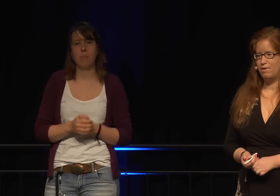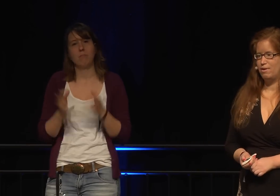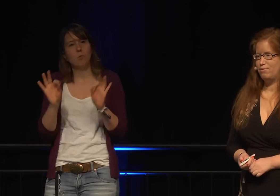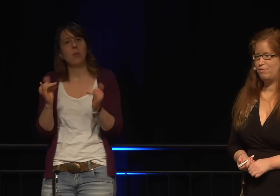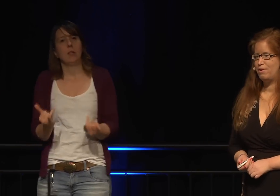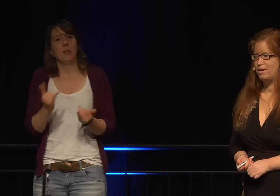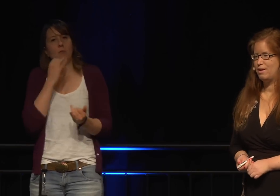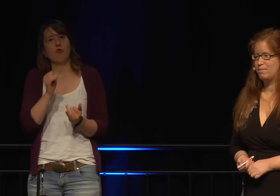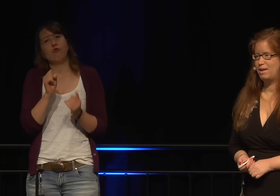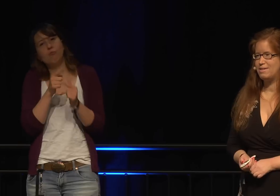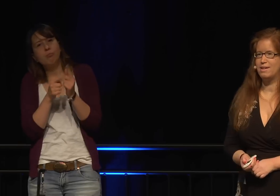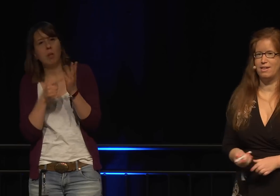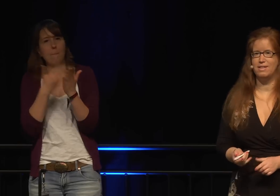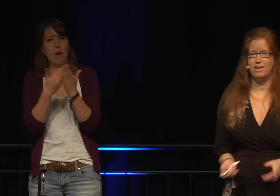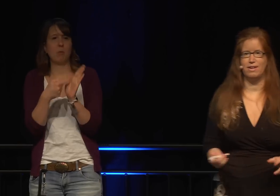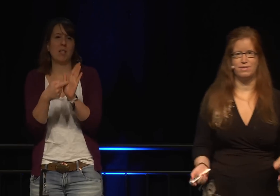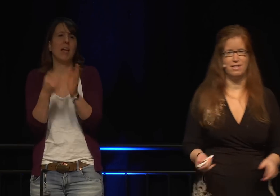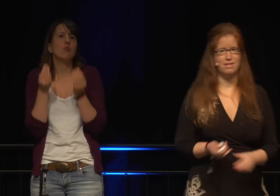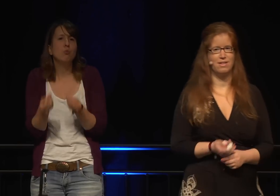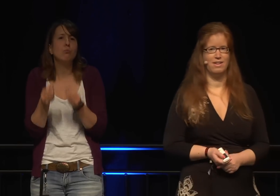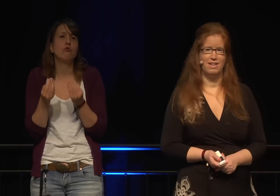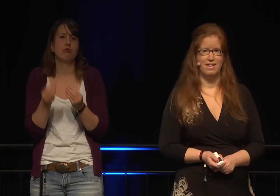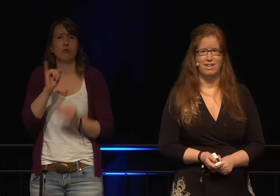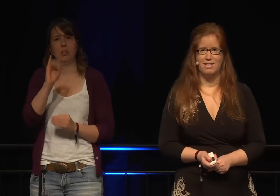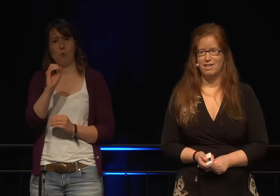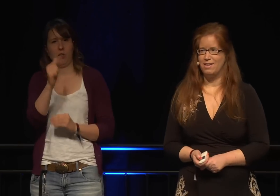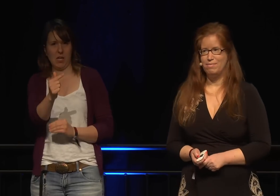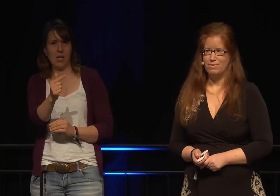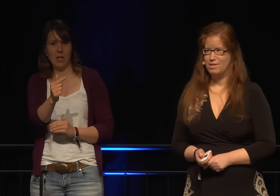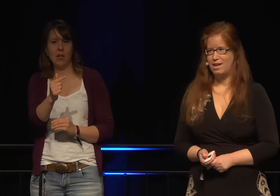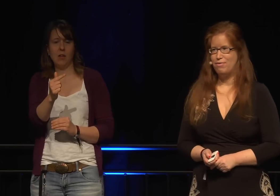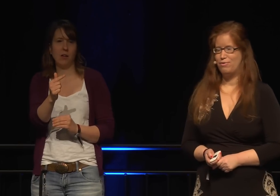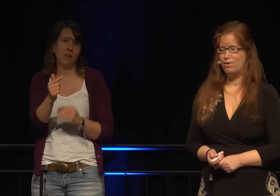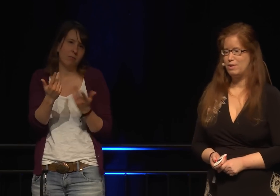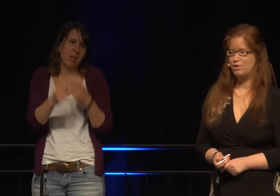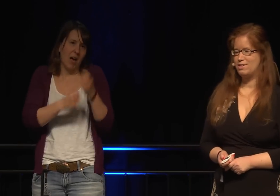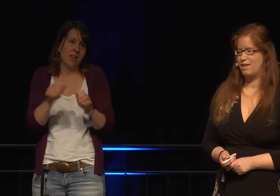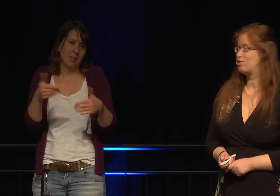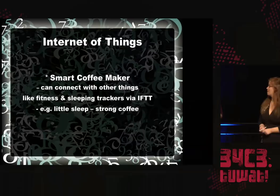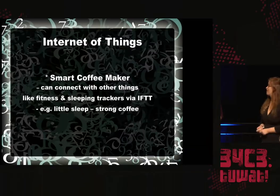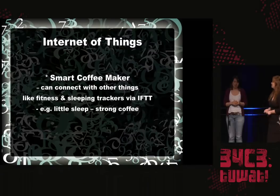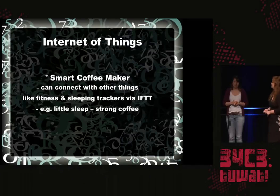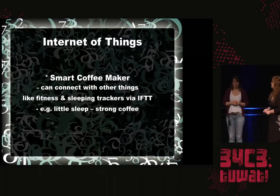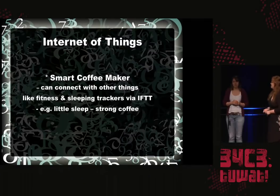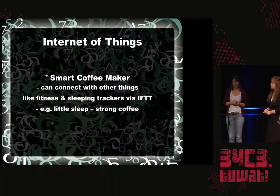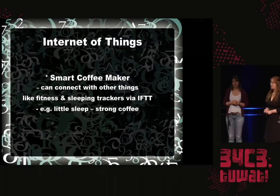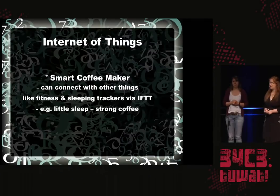Ich fange mit ein paar Beispielen an des praktischen Internet of Things. Eigentlich